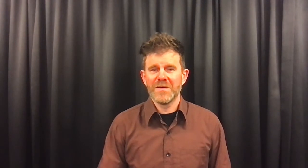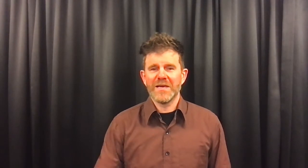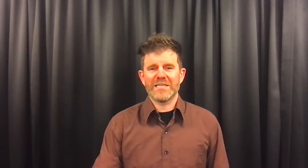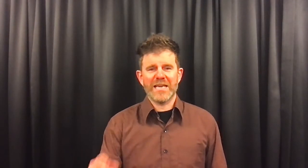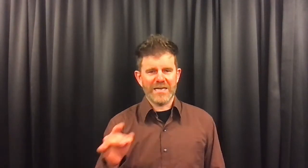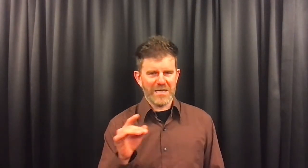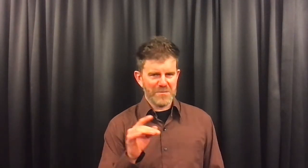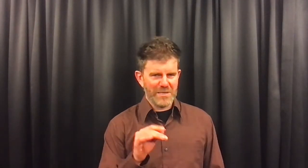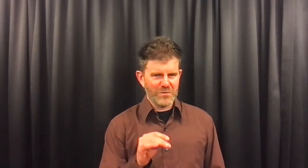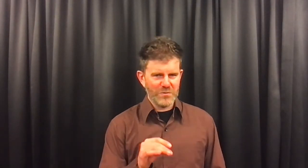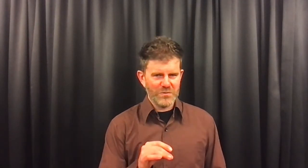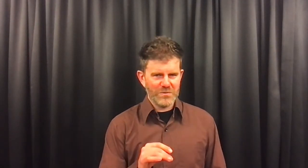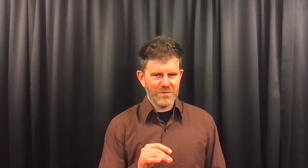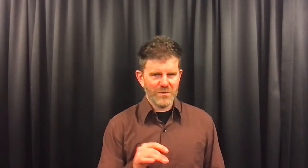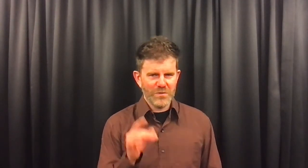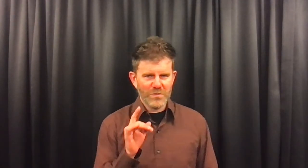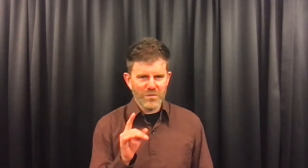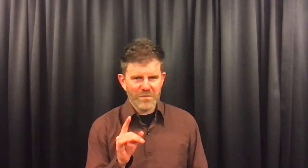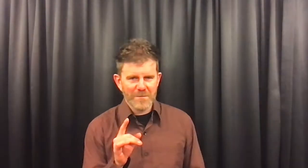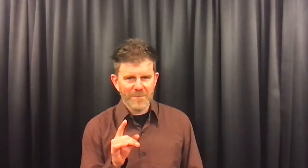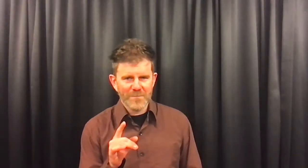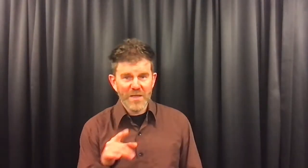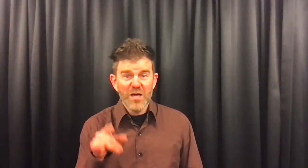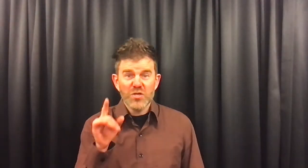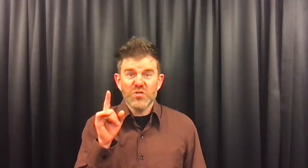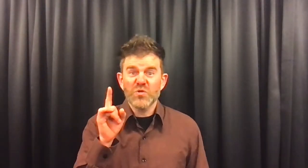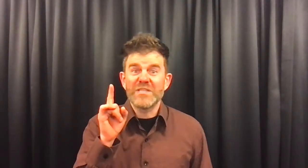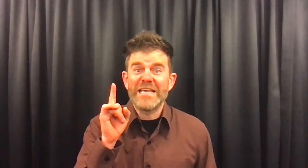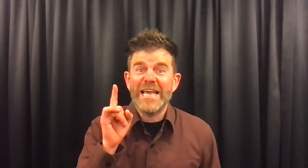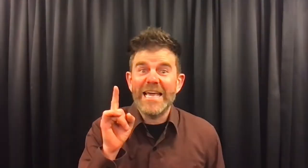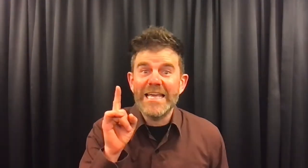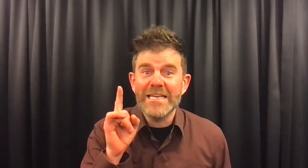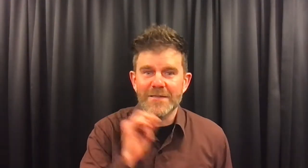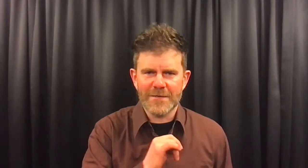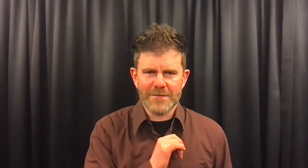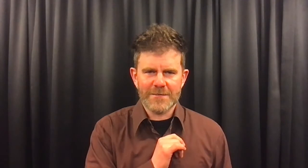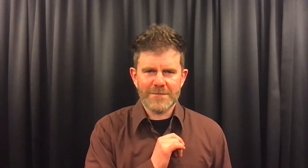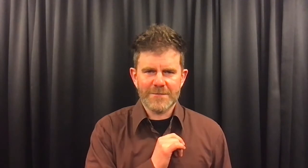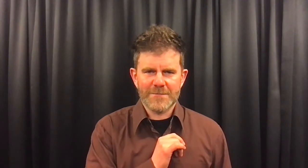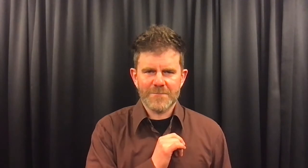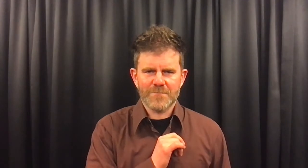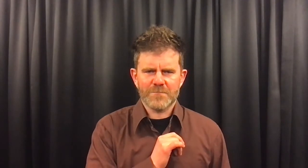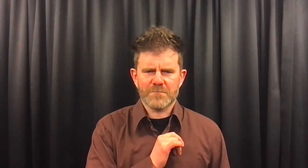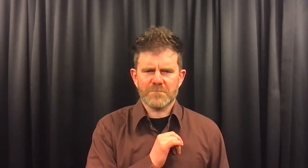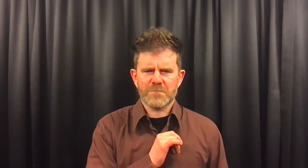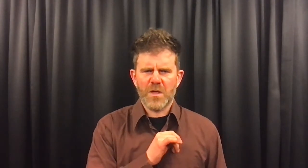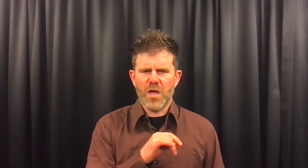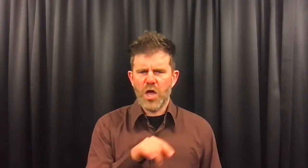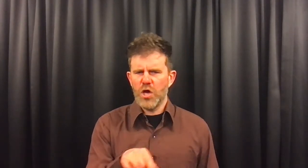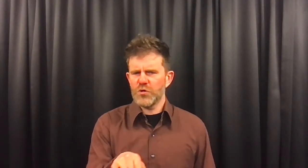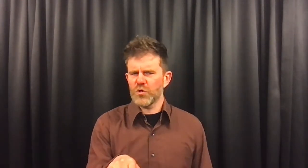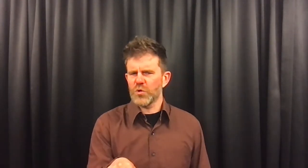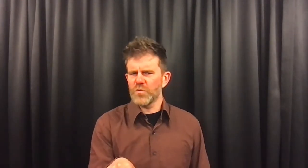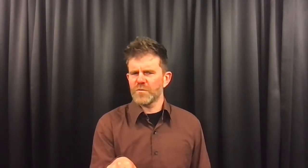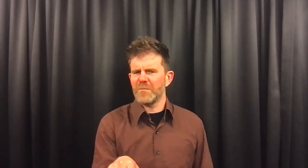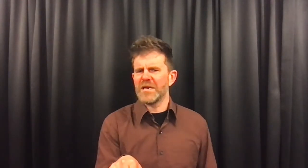Het ging allemaal goed. Tot die ene dag uit de grond kwam een